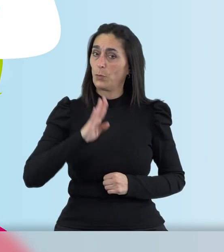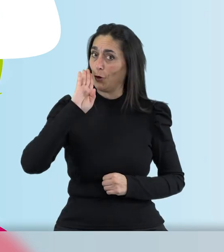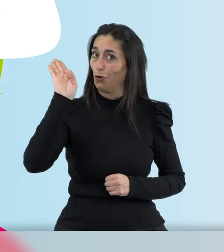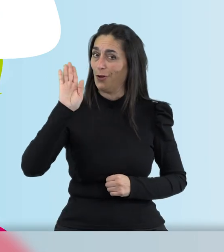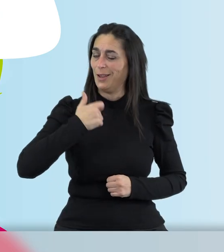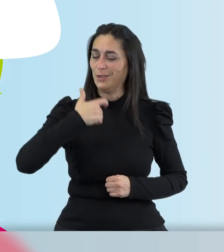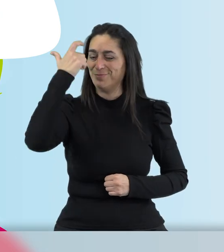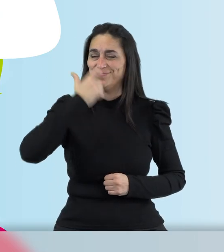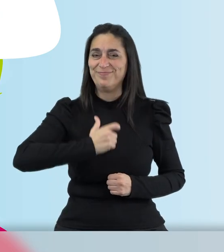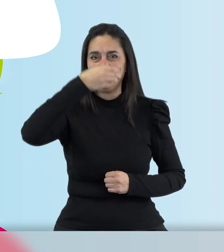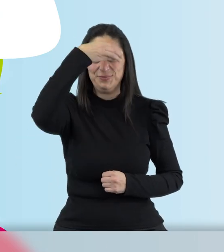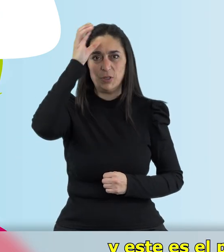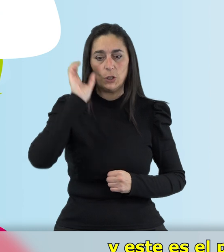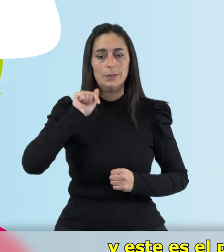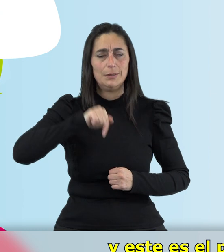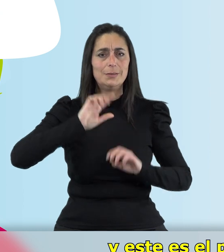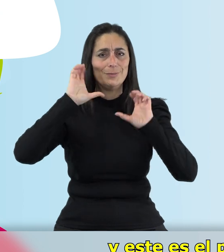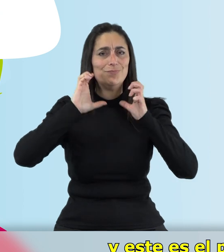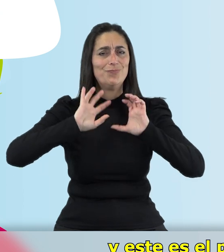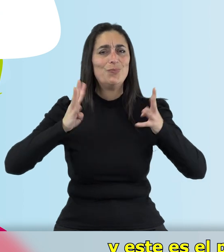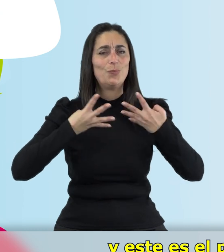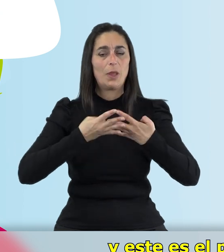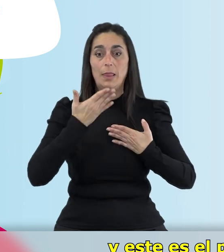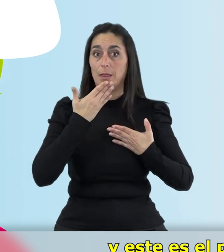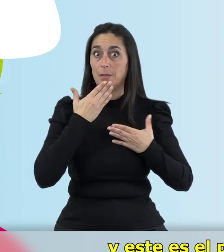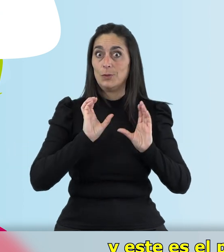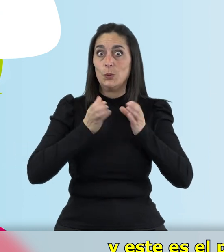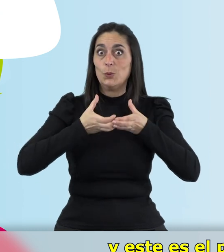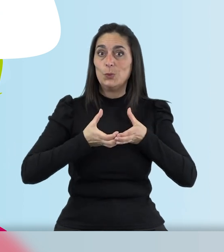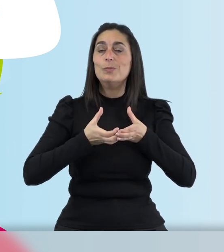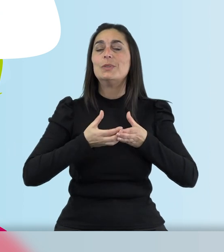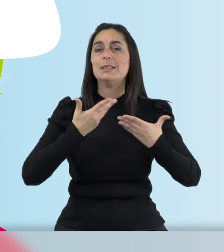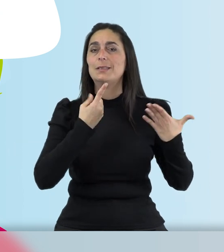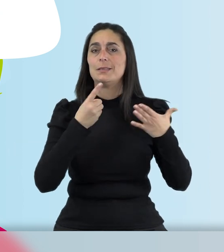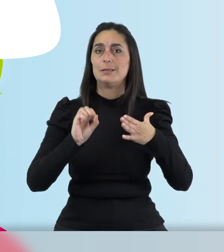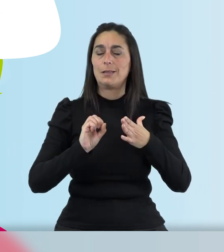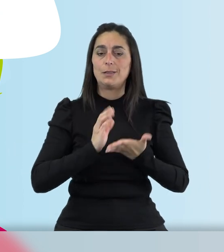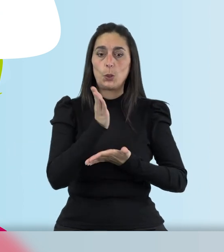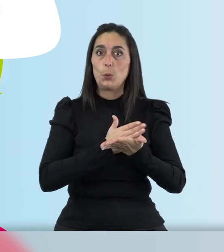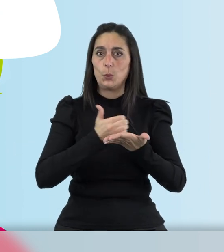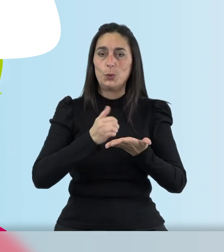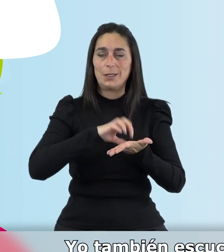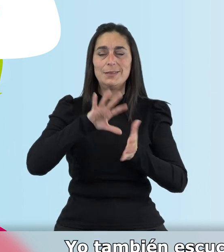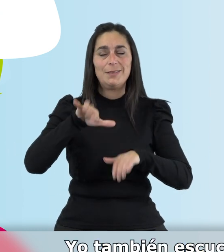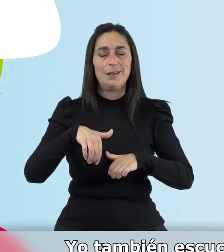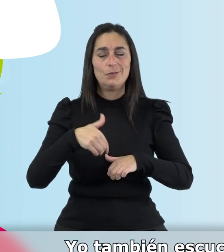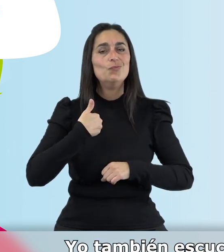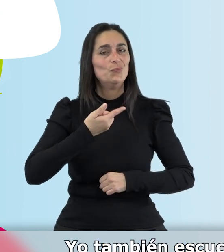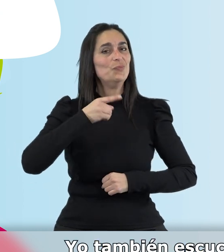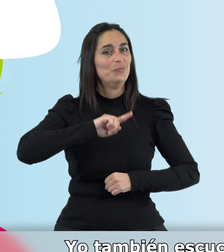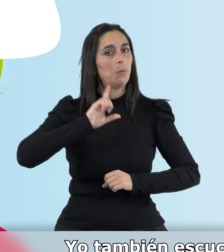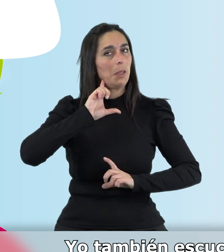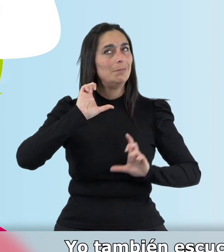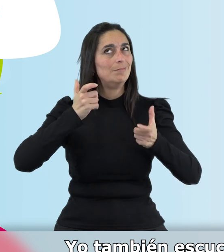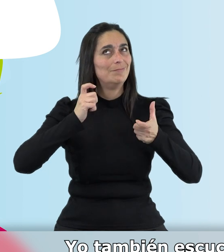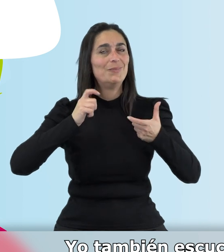Hola, soy Concha Chamorro y este es el podcast del Club de los 60 de la Junta de Castilla y León. Yo también